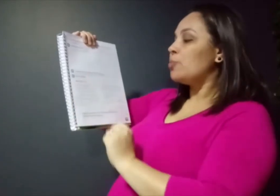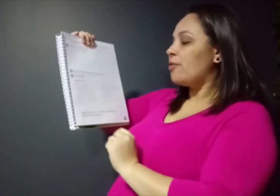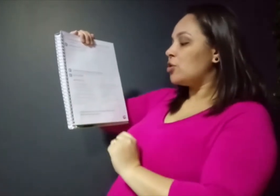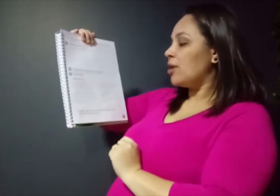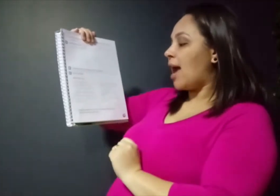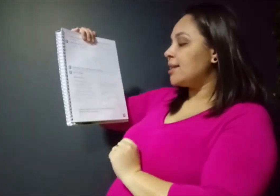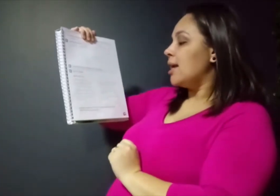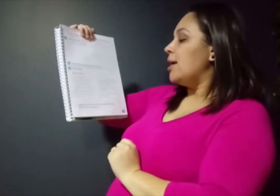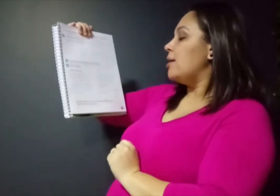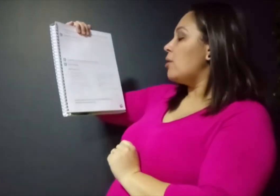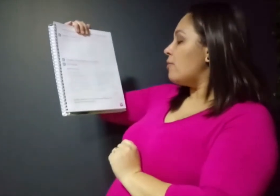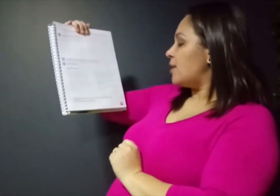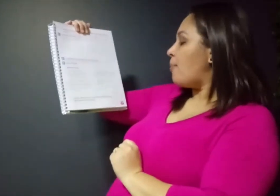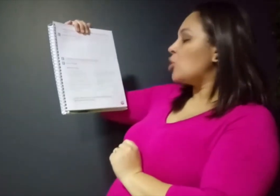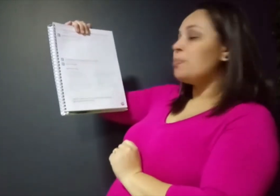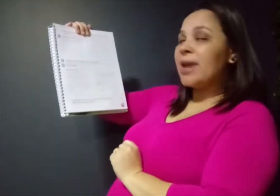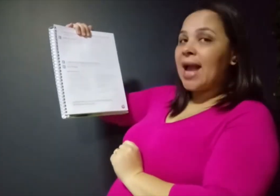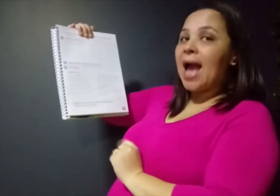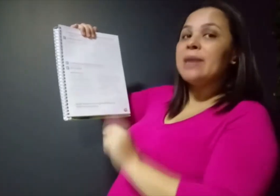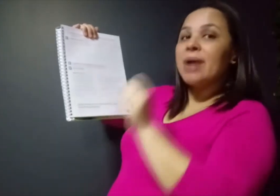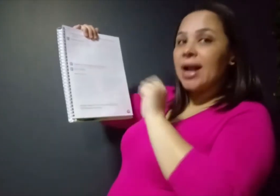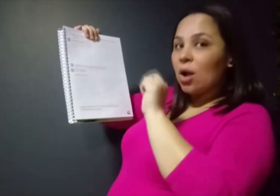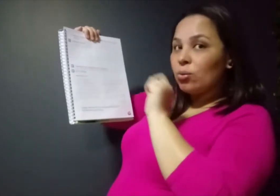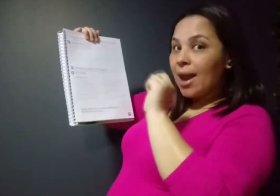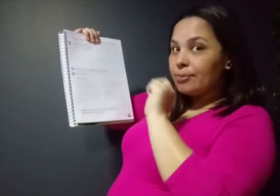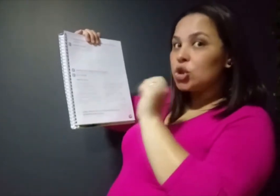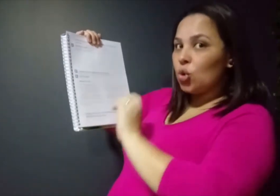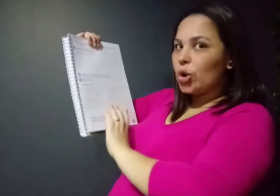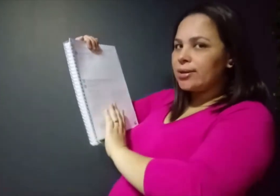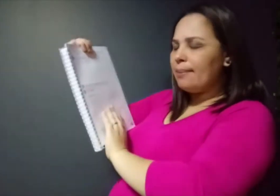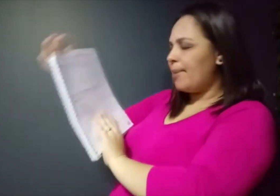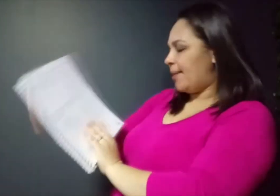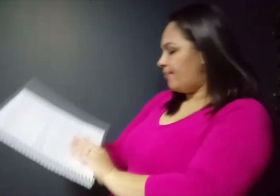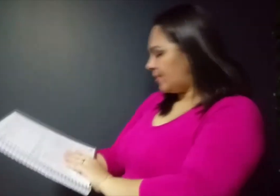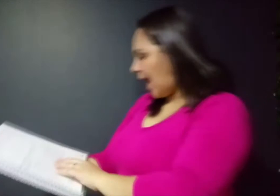profissionais. Então, você pode pegar e marcar com lápis de cor também, tá?